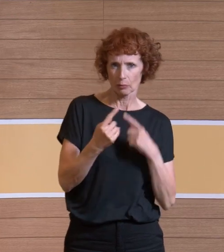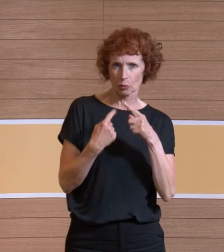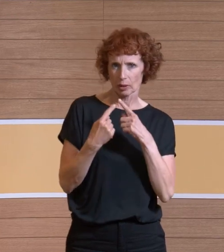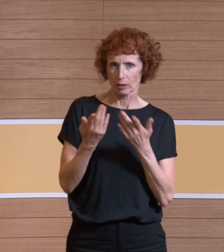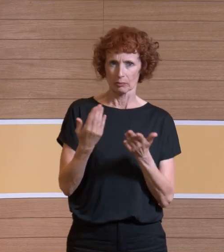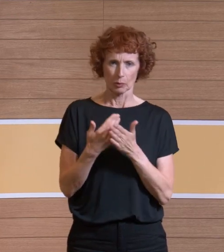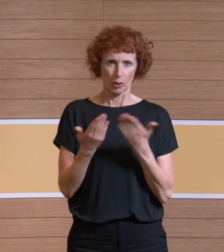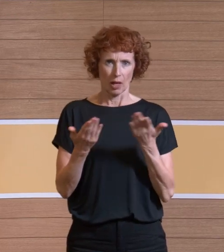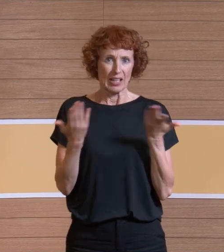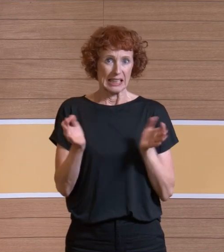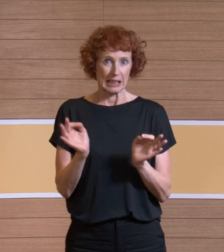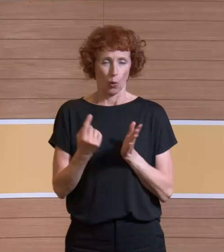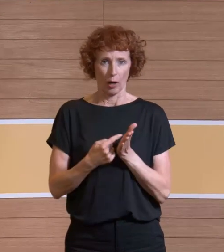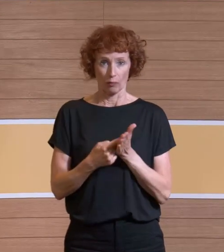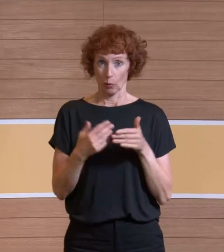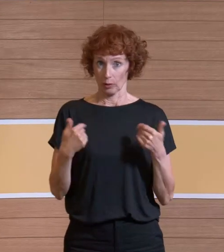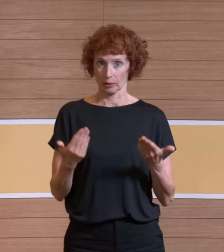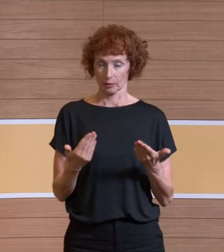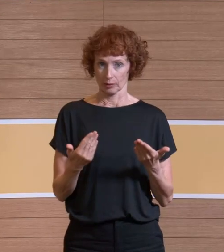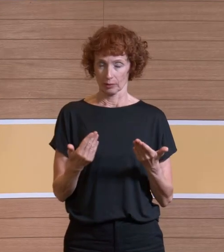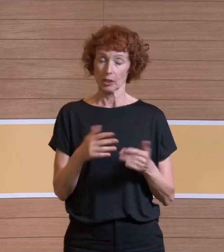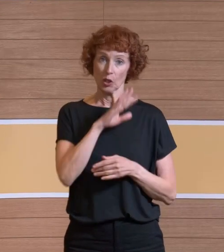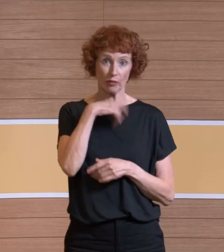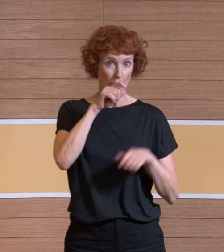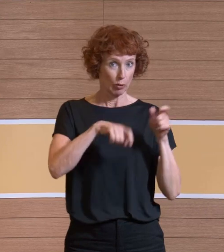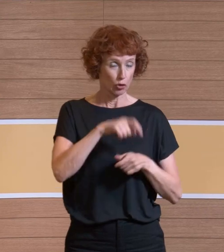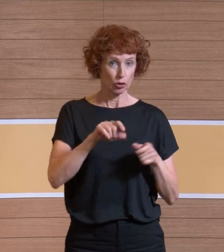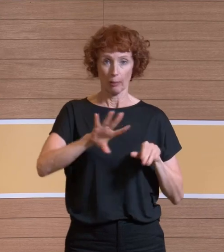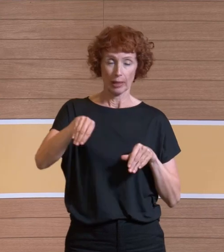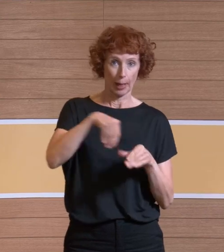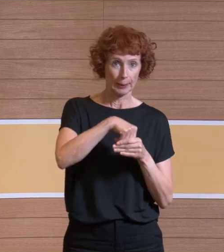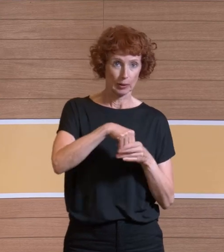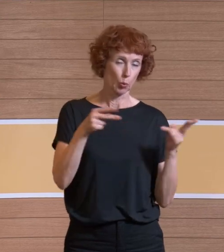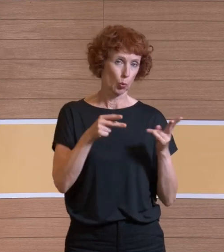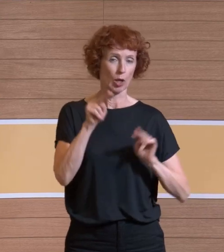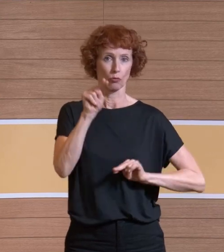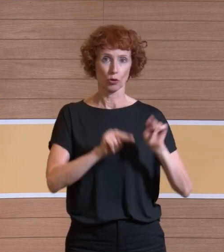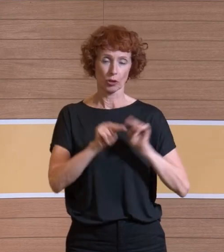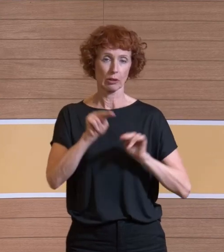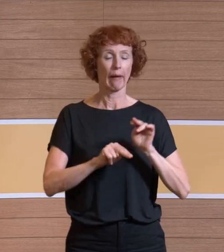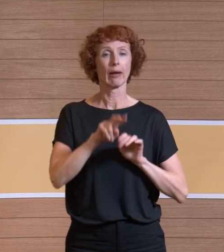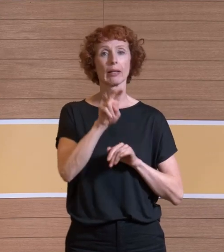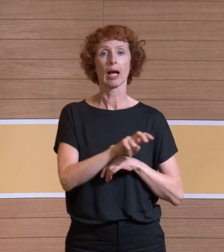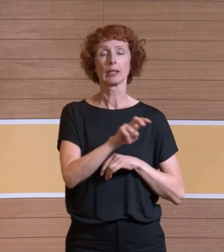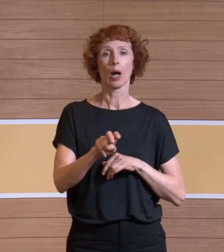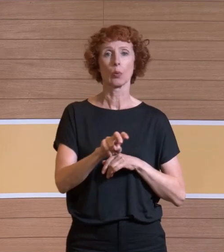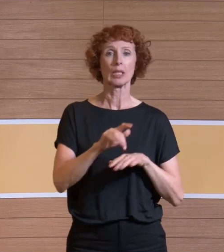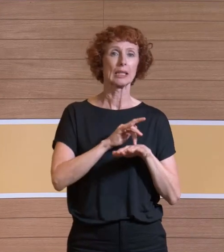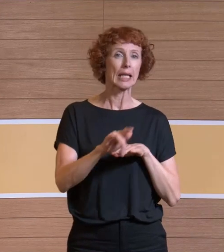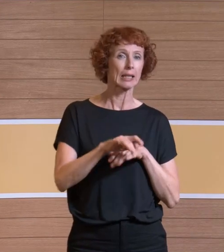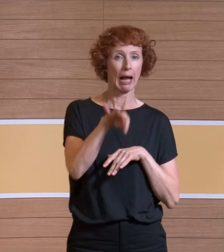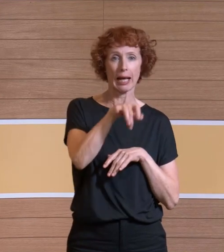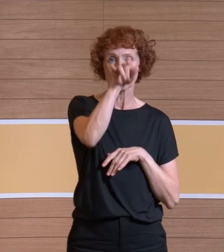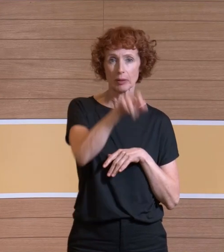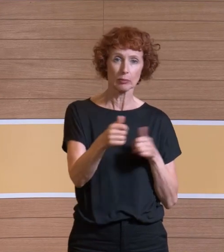Anforderungen betrifft. Denn sehr viele Leute einzubeziehen oder einzelne Krankenhaushygieniker einzubeziehen, macht aus meiner Erfahrung